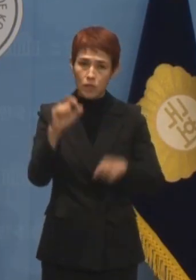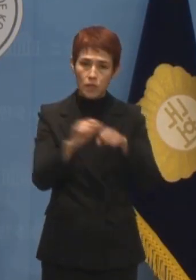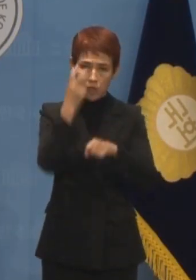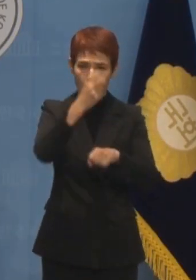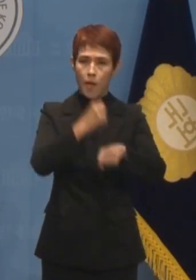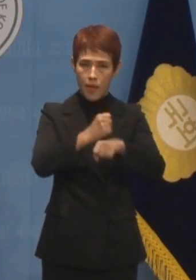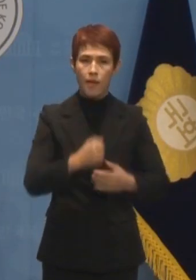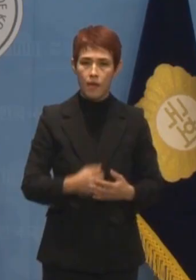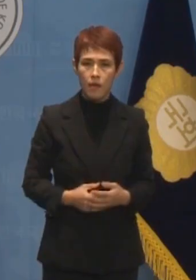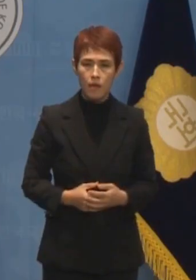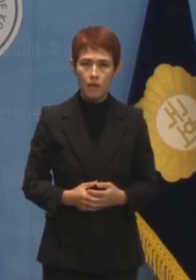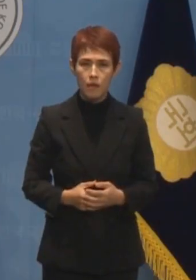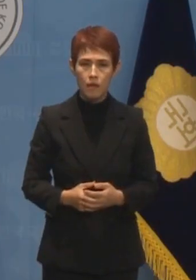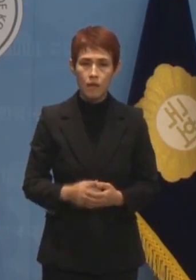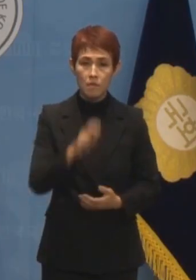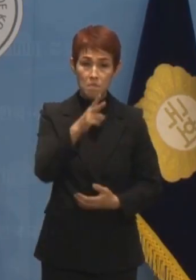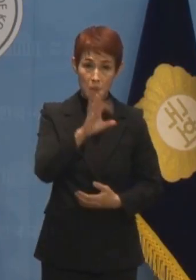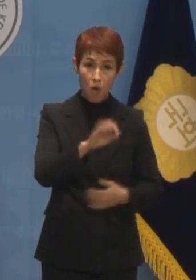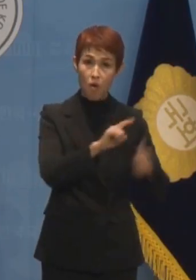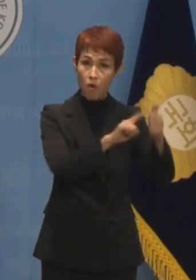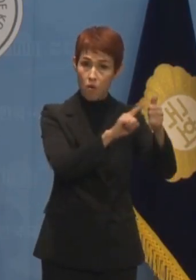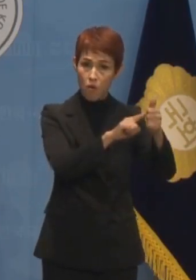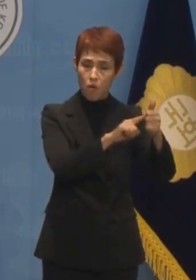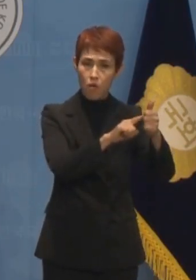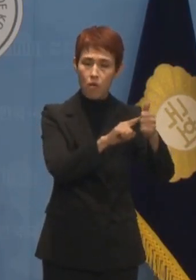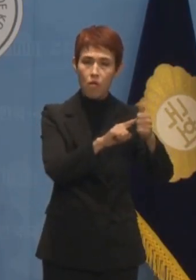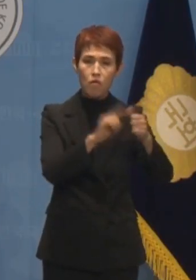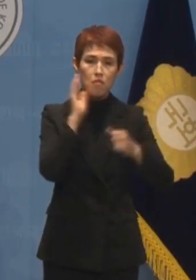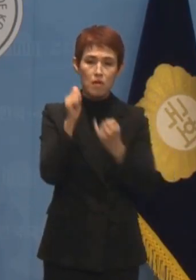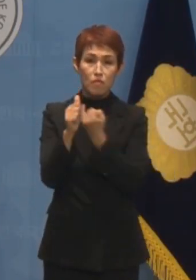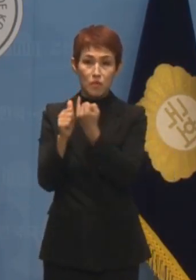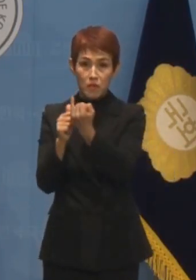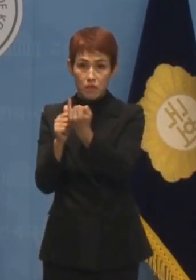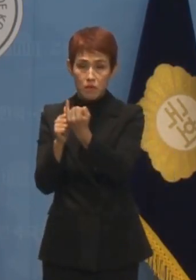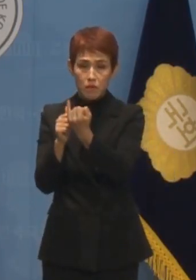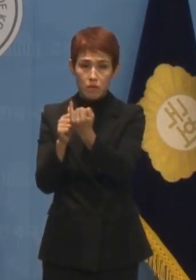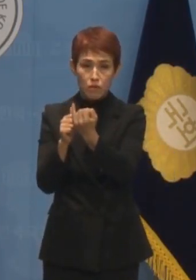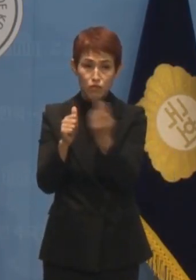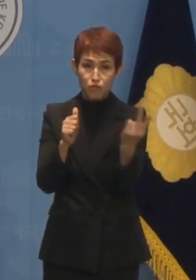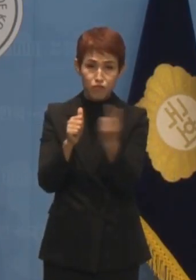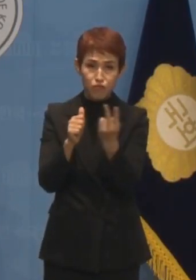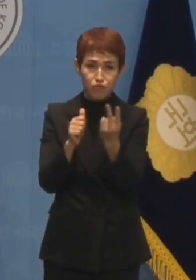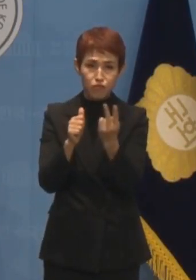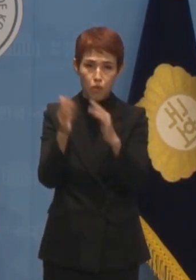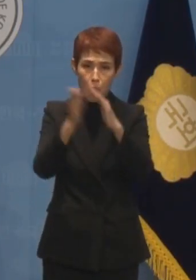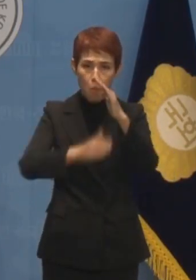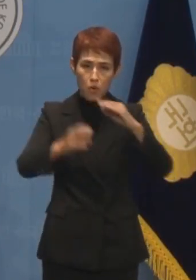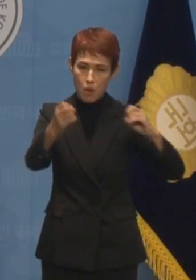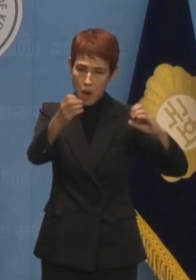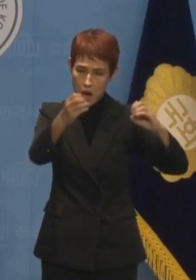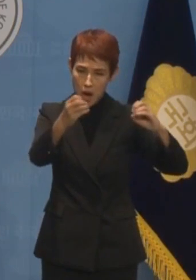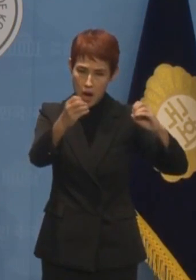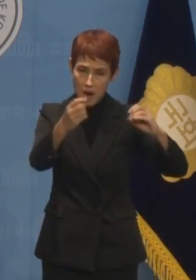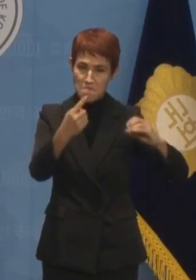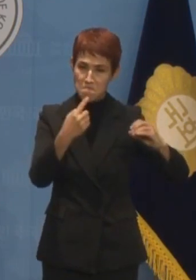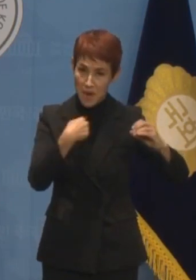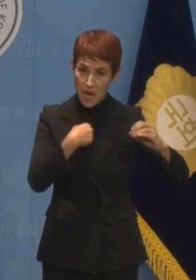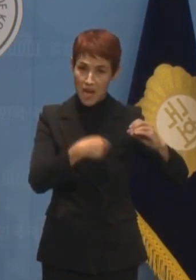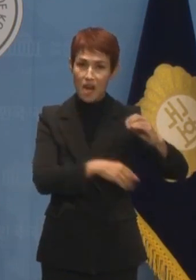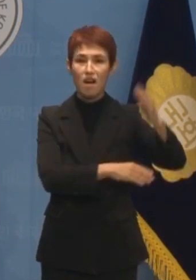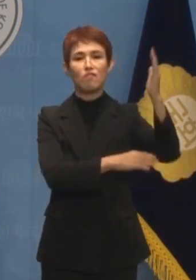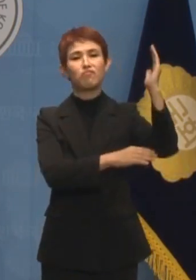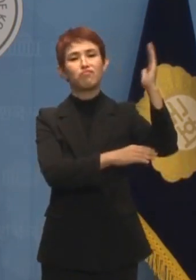명태균 씨가 김 여사와 상상도 못할 공적 대화를 자주 나눴다며 자신의